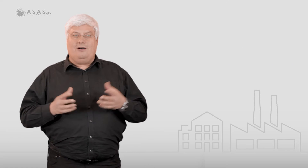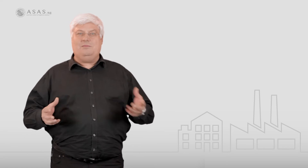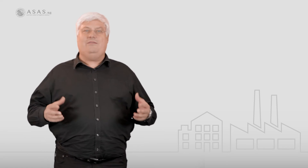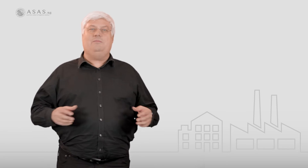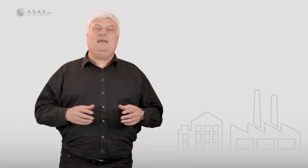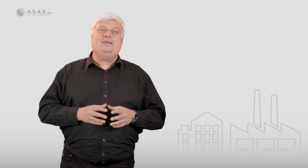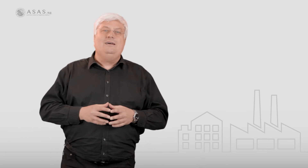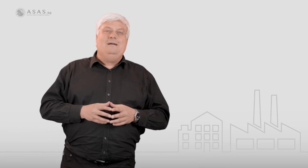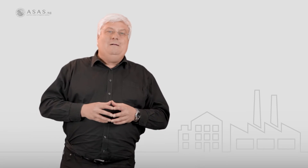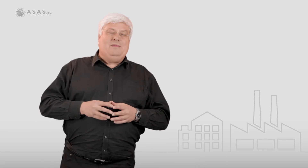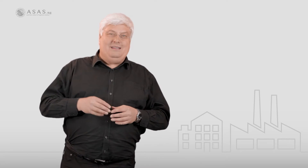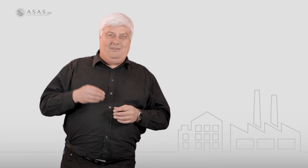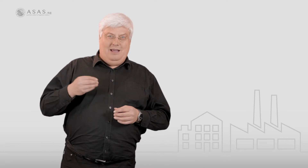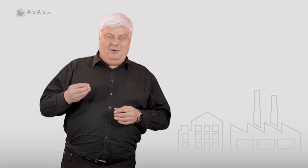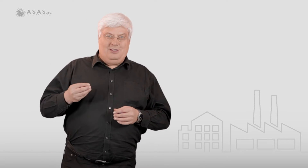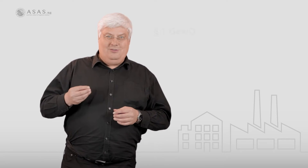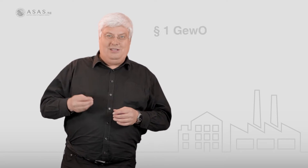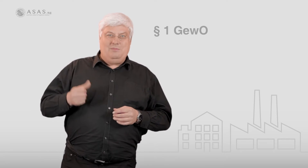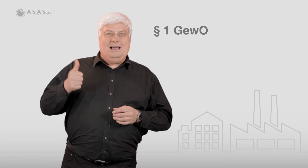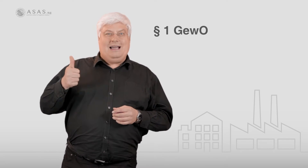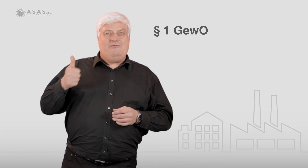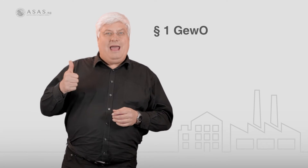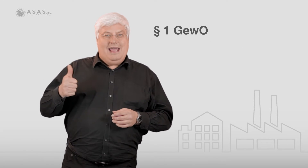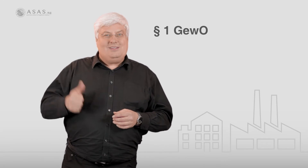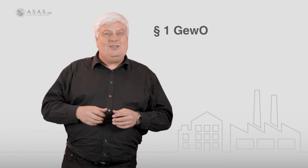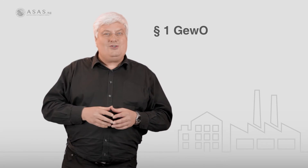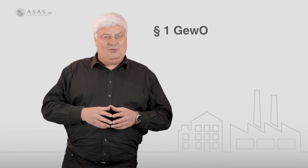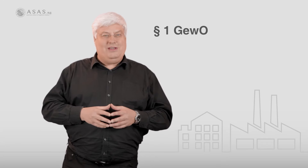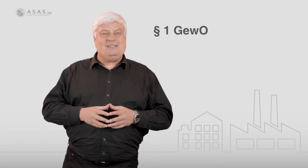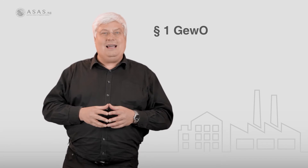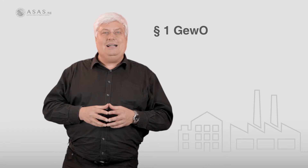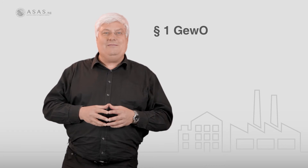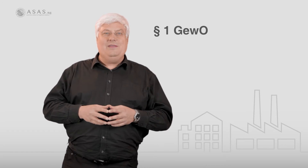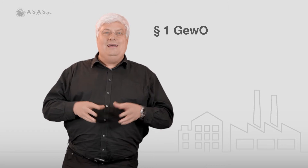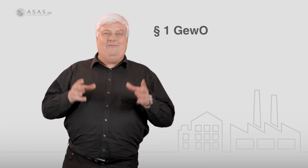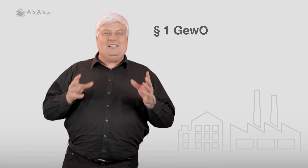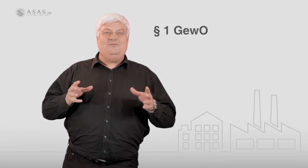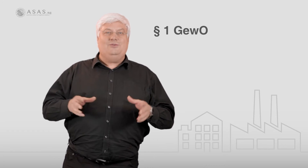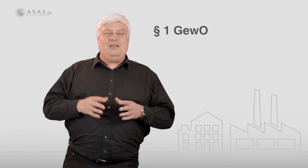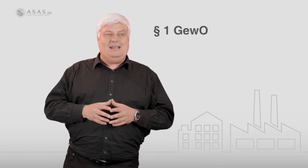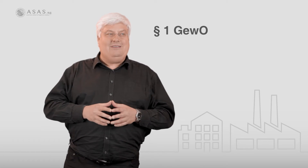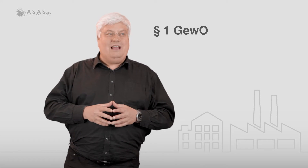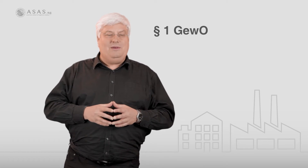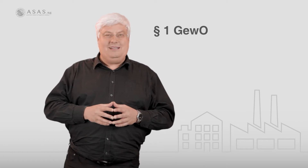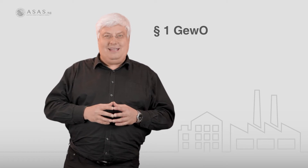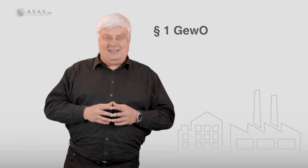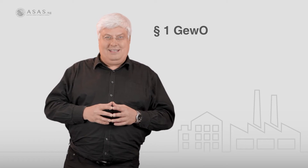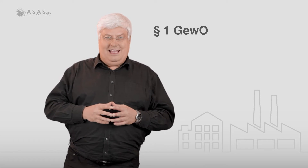auch im Gewerberecht, in der Gewerbeordnung wird in Paragrafen 1 schon festgehalten, was wir unter einer gewerblichen Tätigkeit